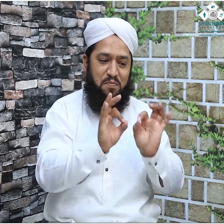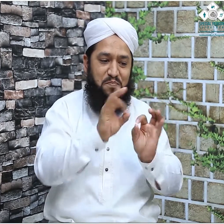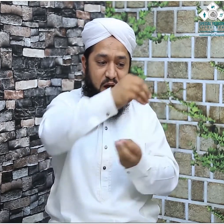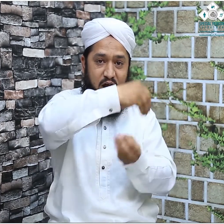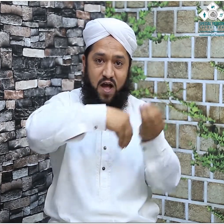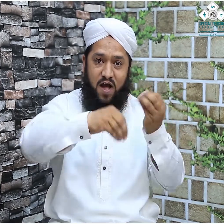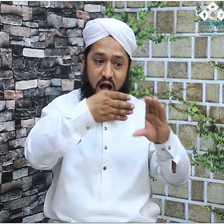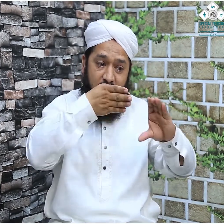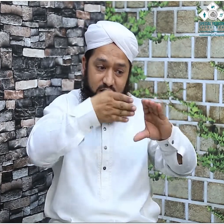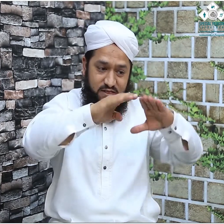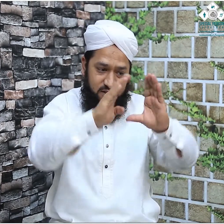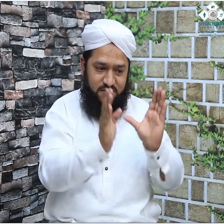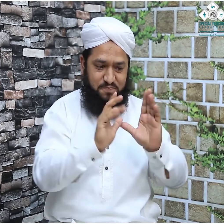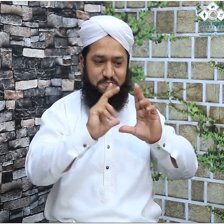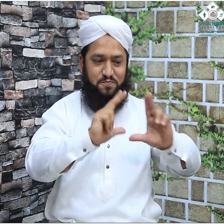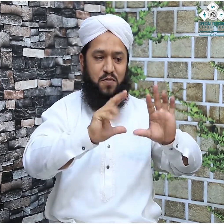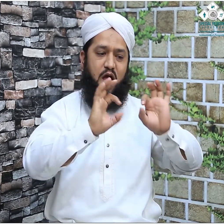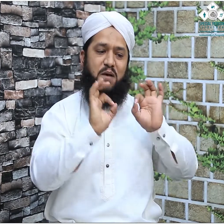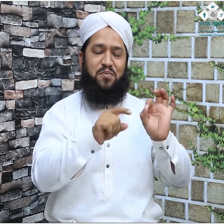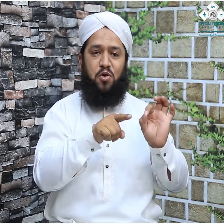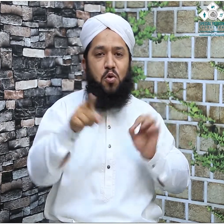مشرفہ میں نصب ہے ہو سکتا ہے آپ سوچ رہے ہوں